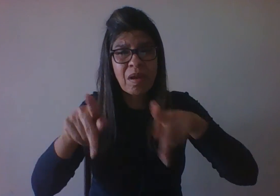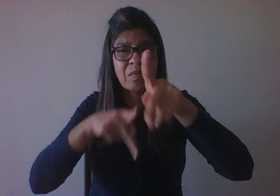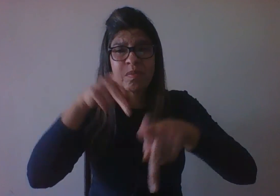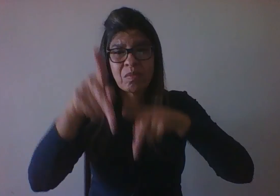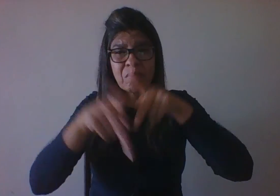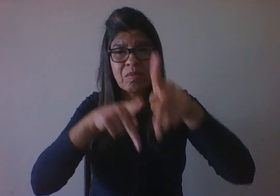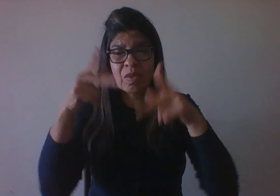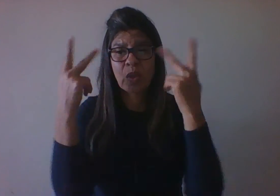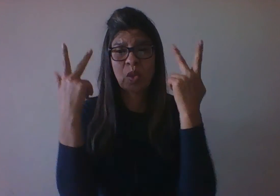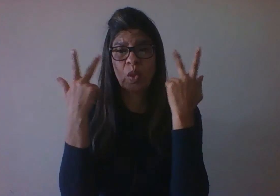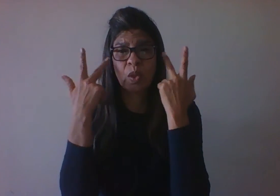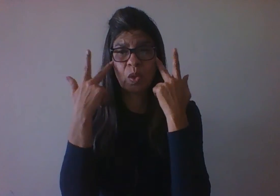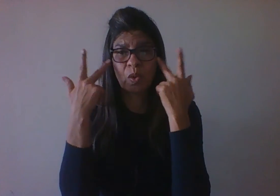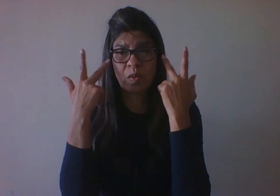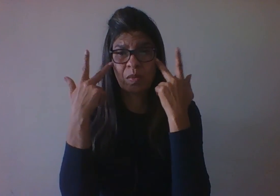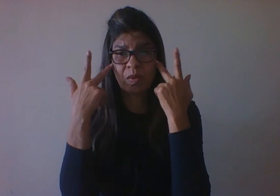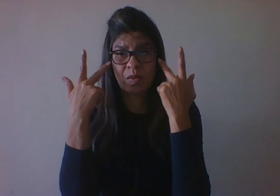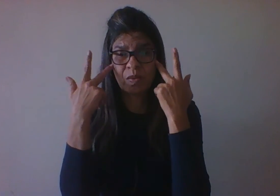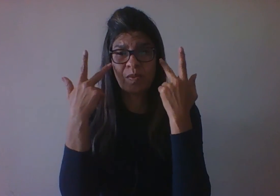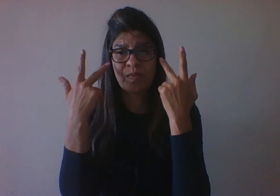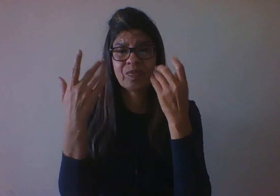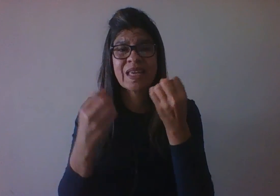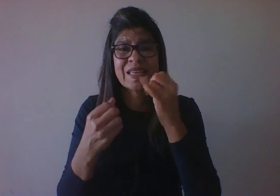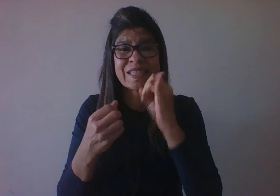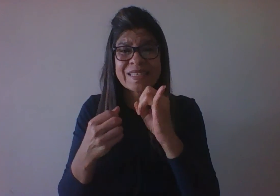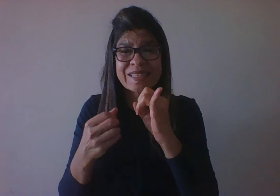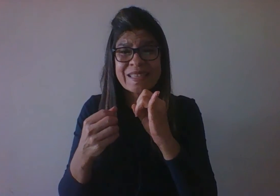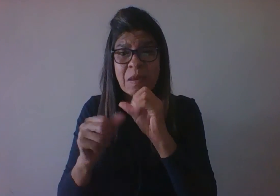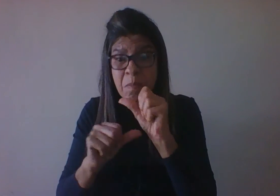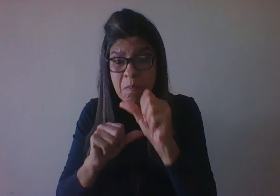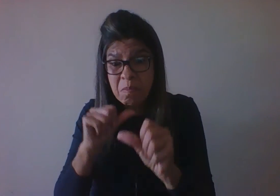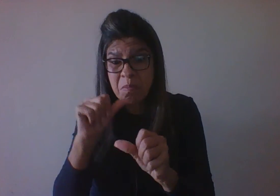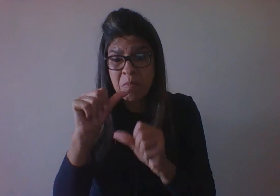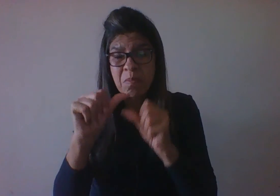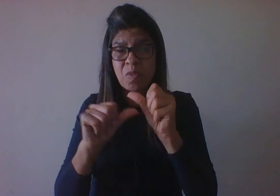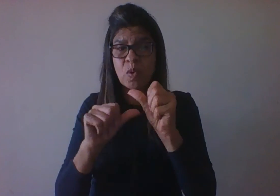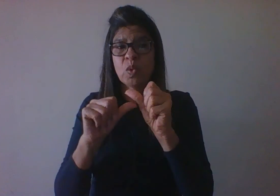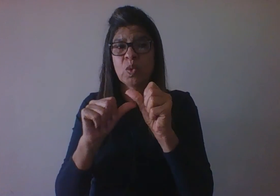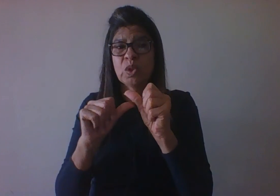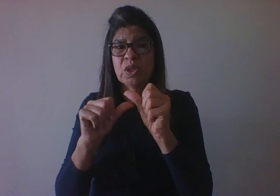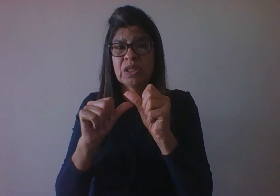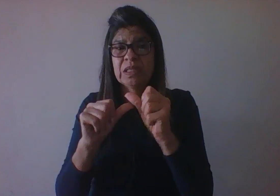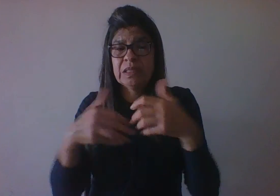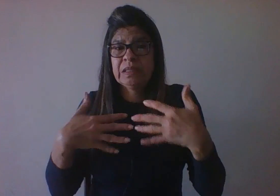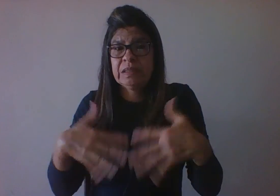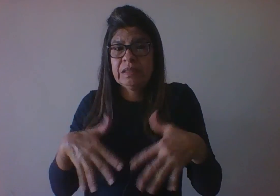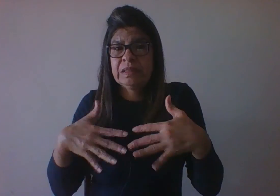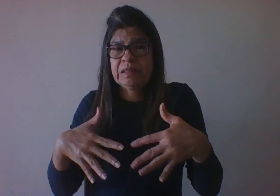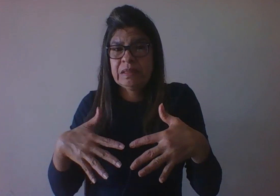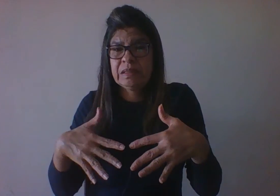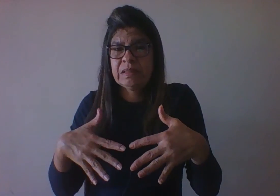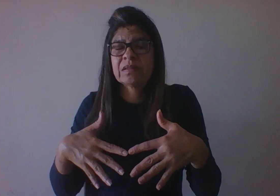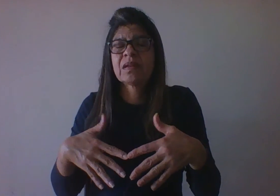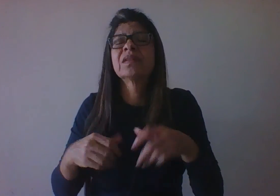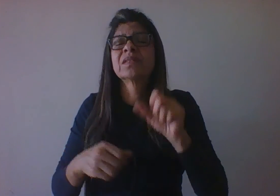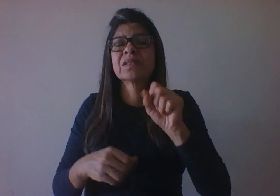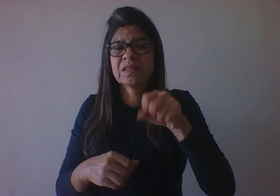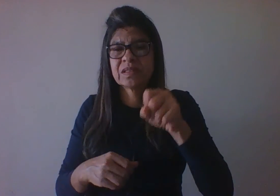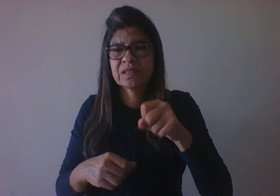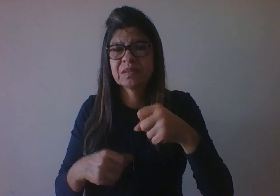discrepam demais dessas médias, aí a gente começa a pensar em variações que são anormais ou